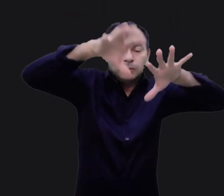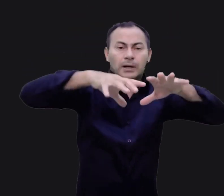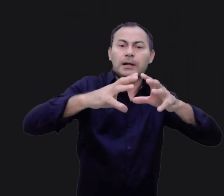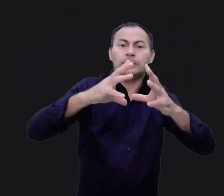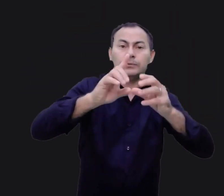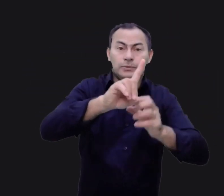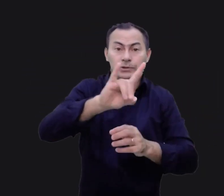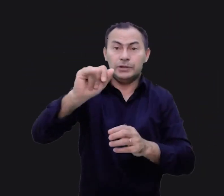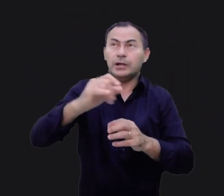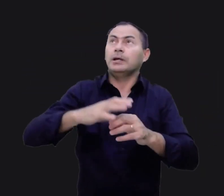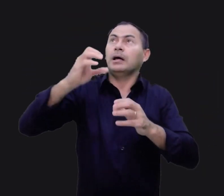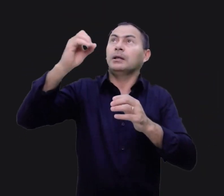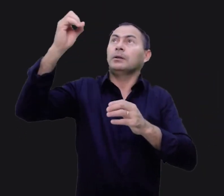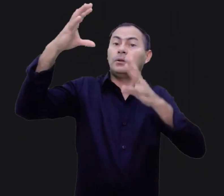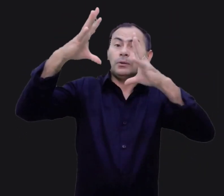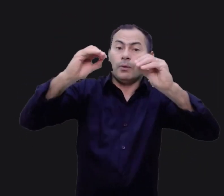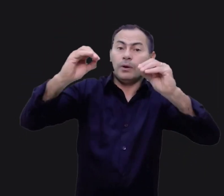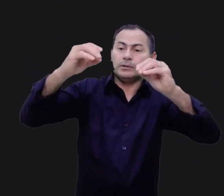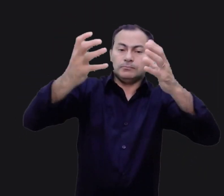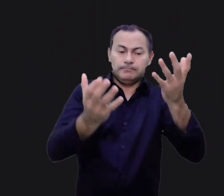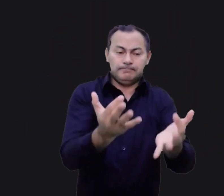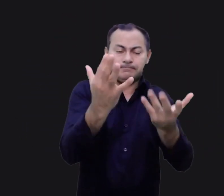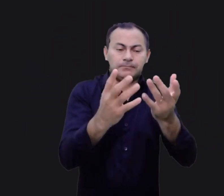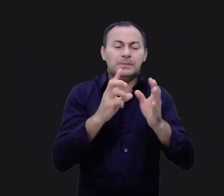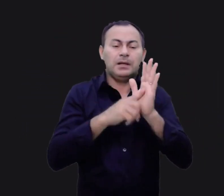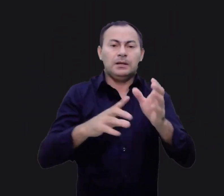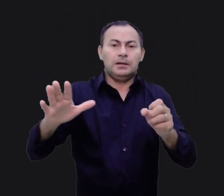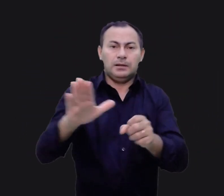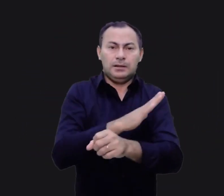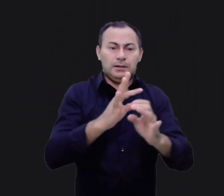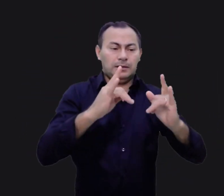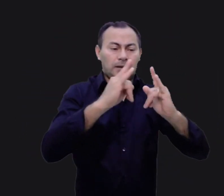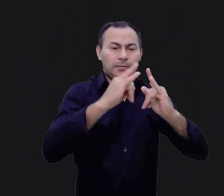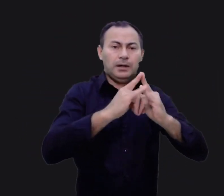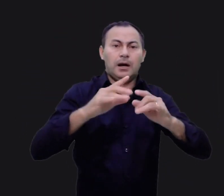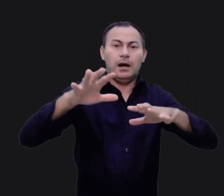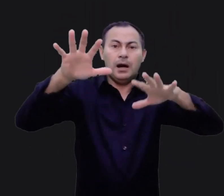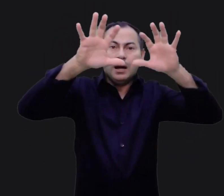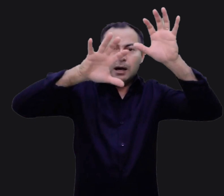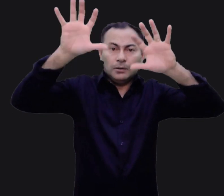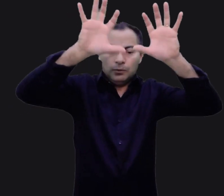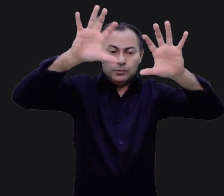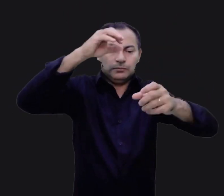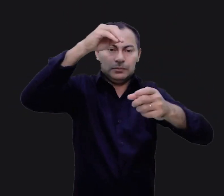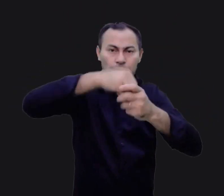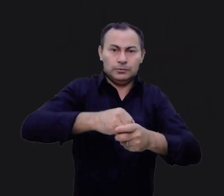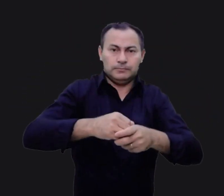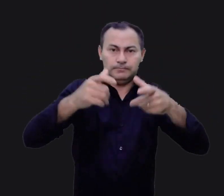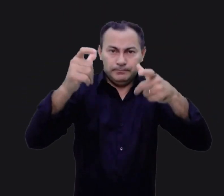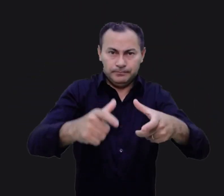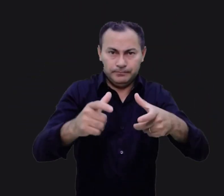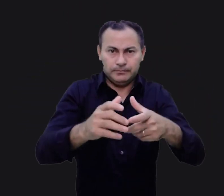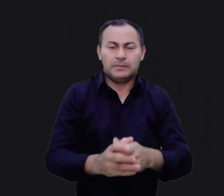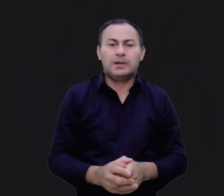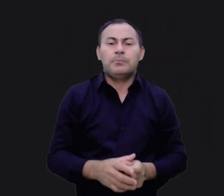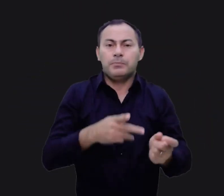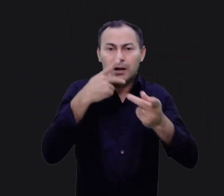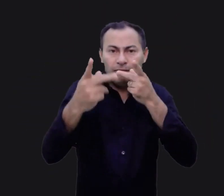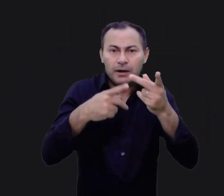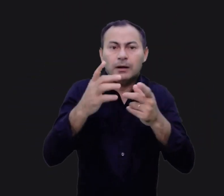a noite, veio sobre a tenda de adoração, tabernáculo e a encheu. A nuvem se tornou o centro, vamos dizer